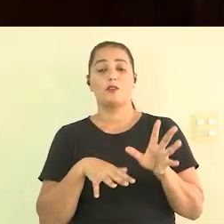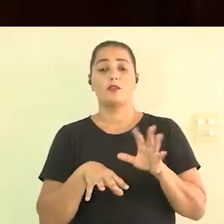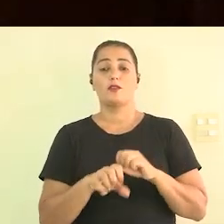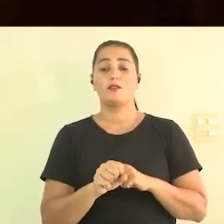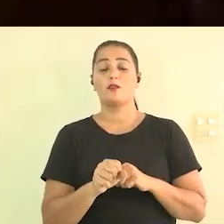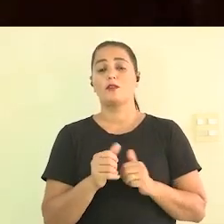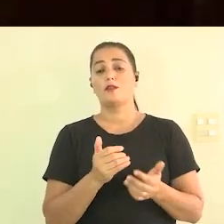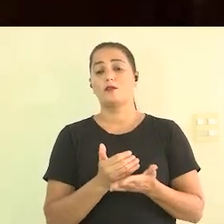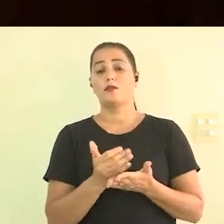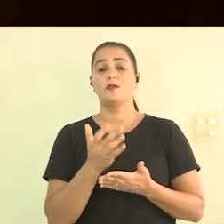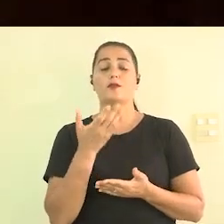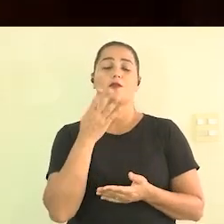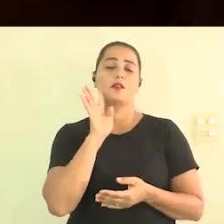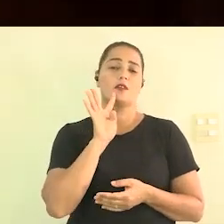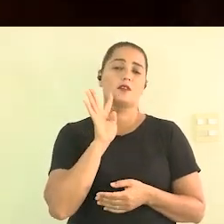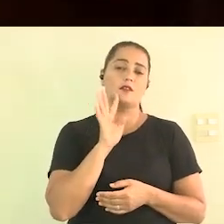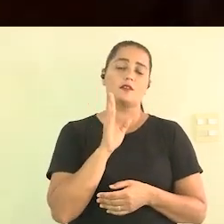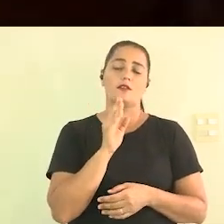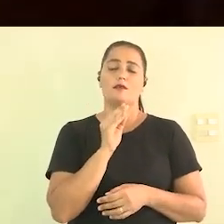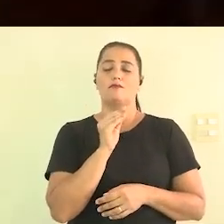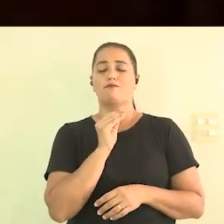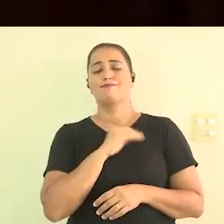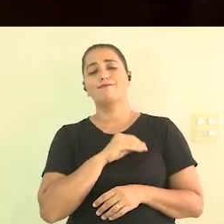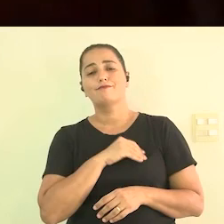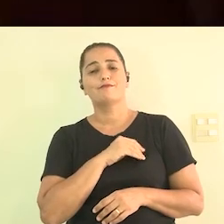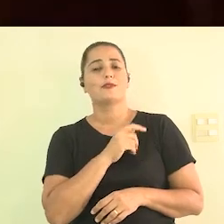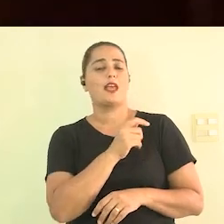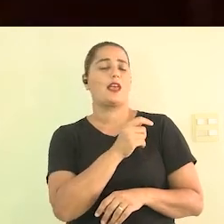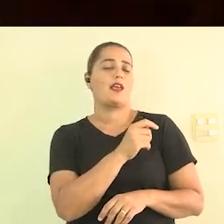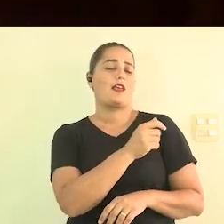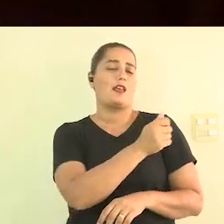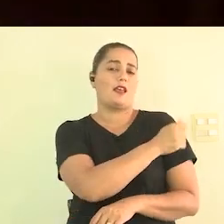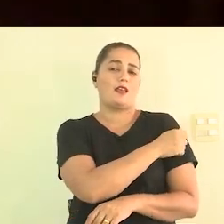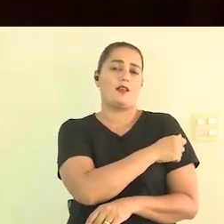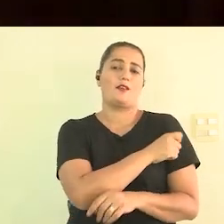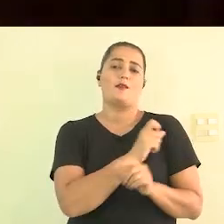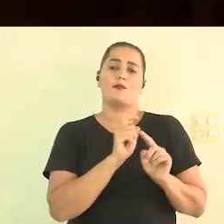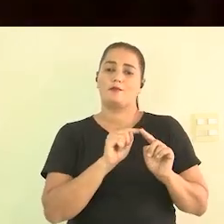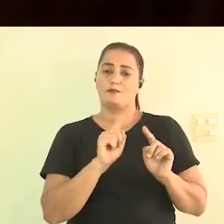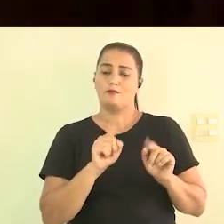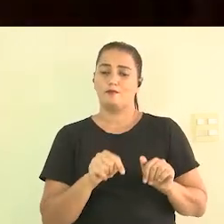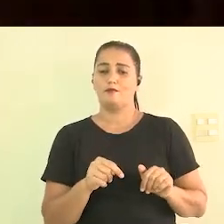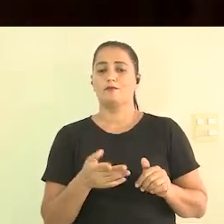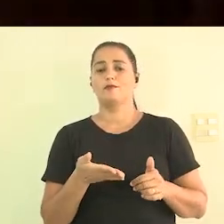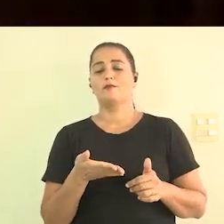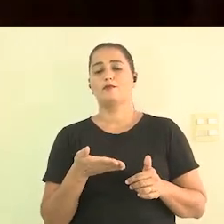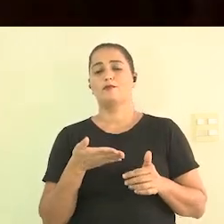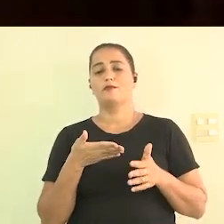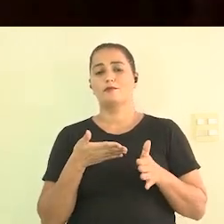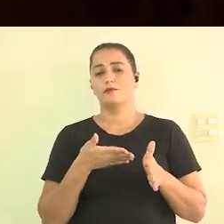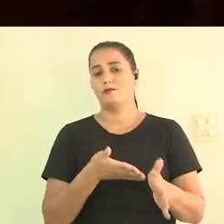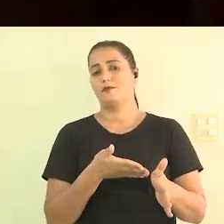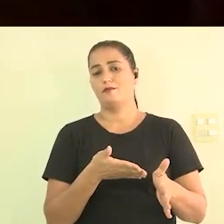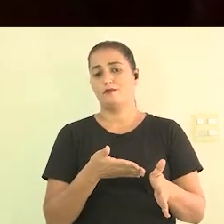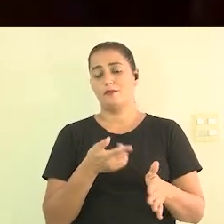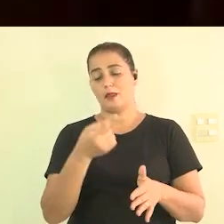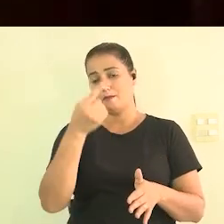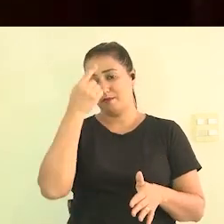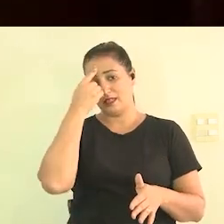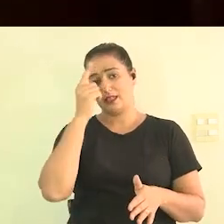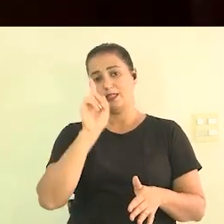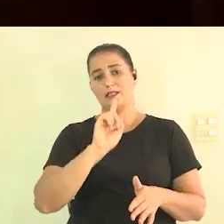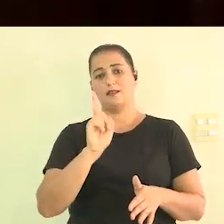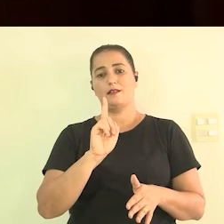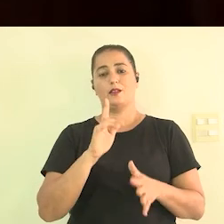ganham o projeto vai ter o projeto dele acessível mas ele não pensou na hora ele disse eu quero tudo acessível mas não pensou no valor isso